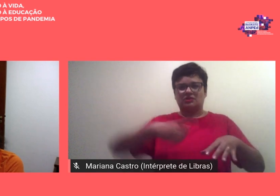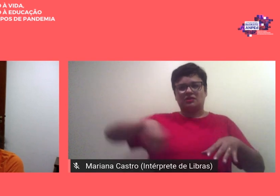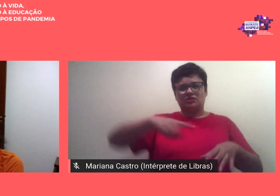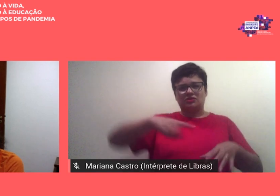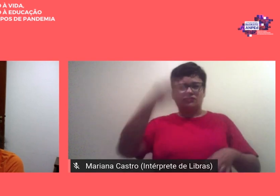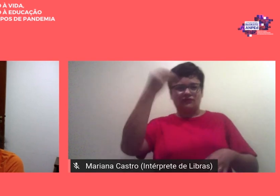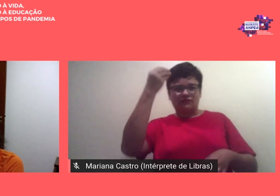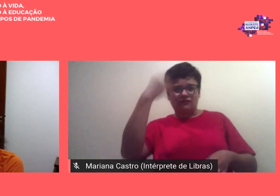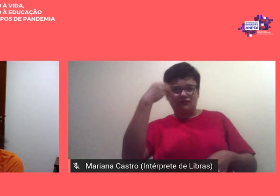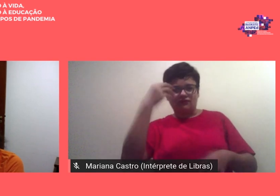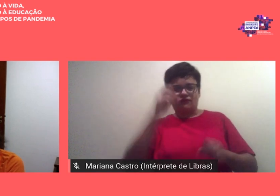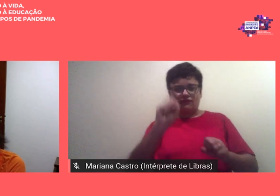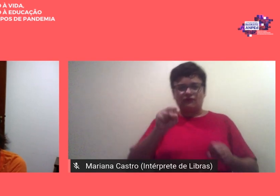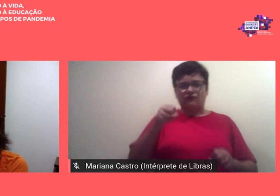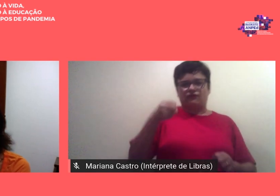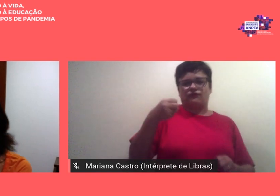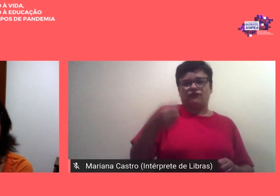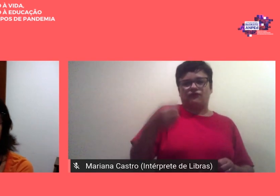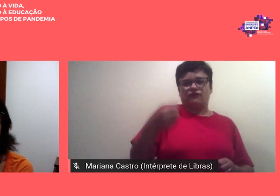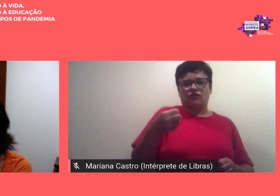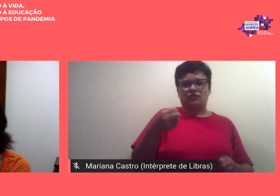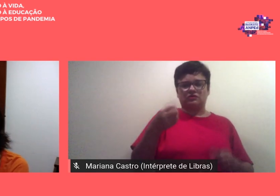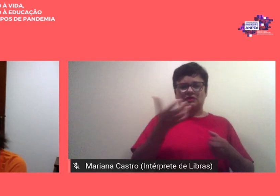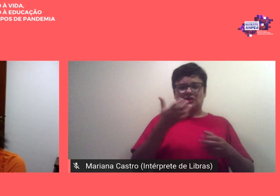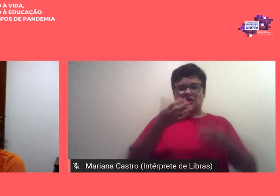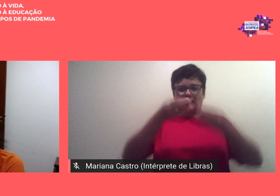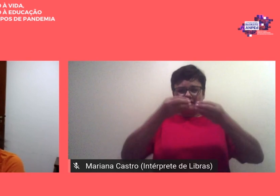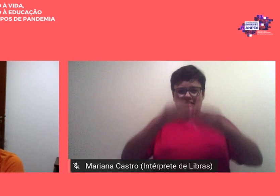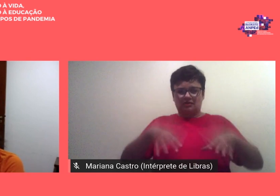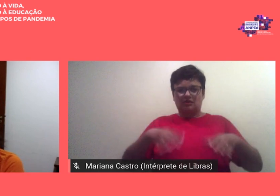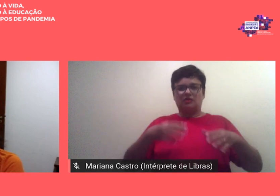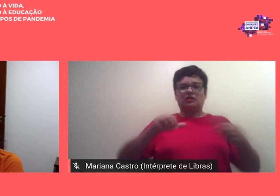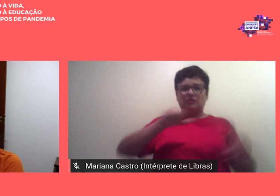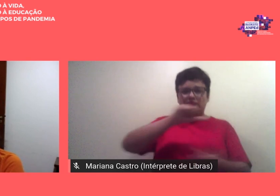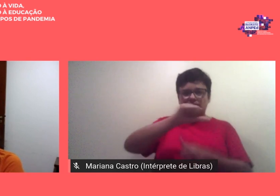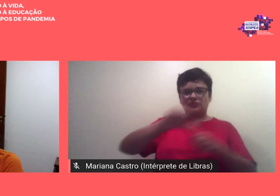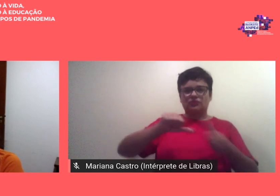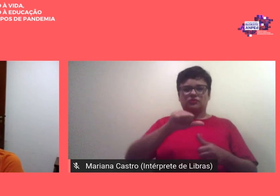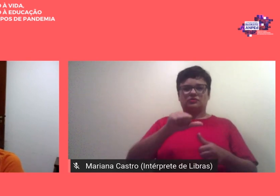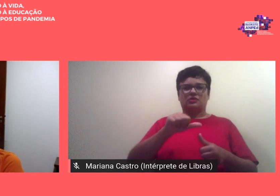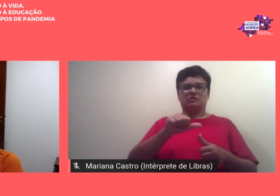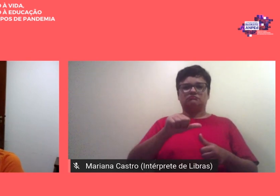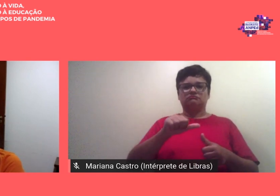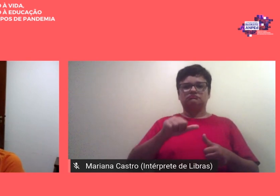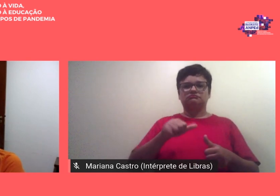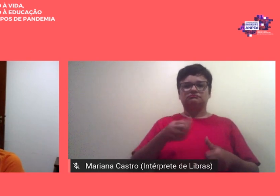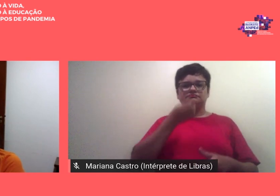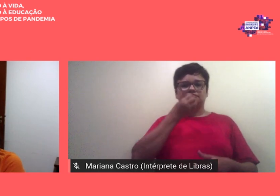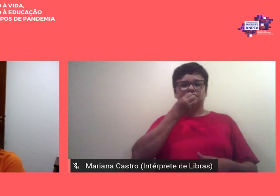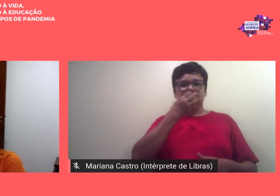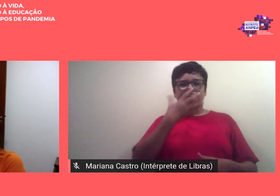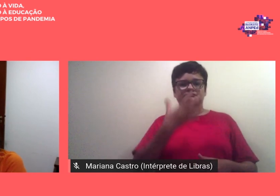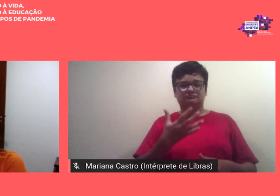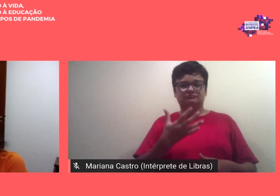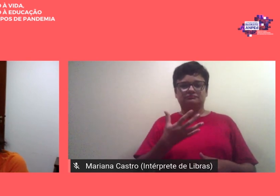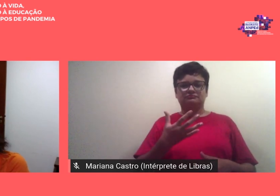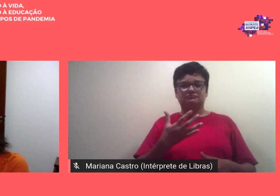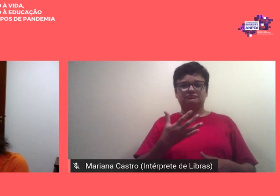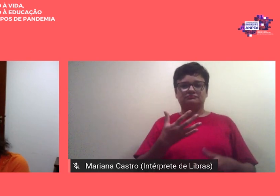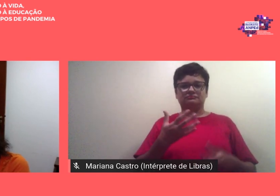e fazer da educação pública um privilégio e não um direito ao longo de nossa história